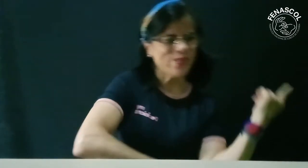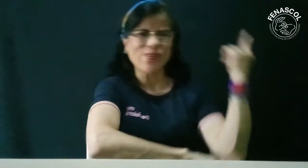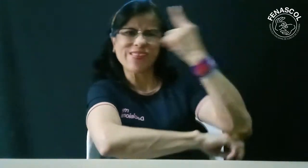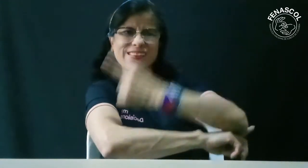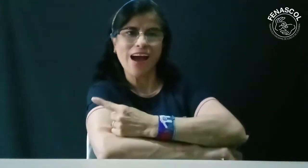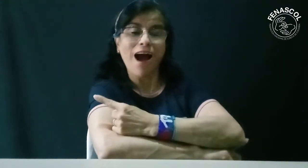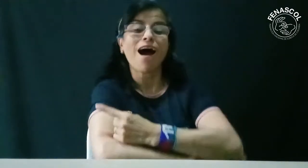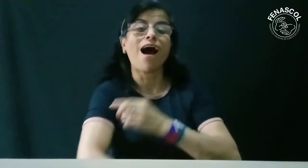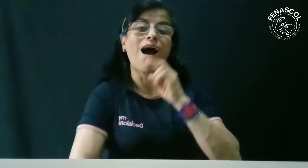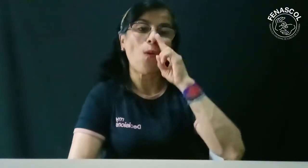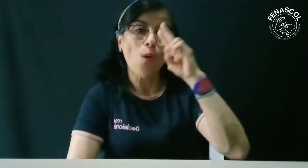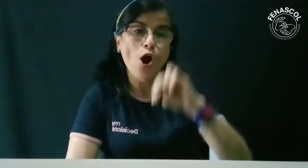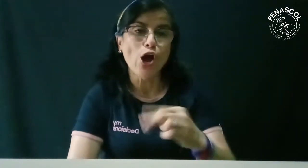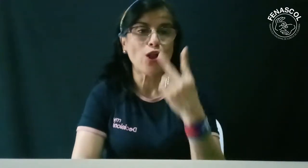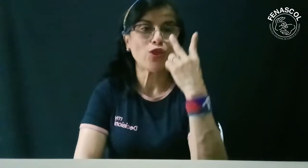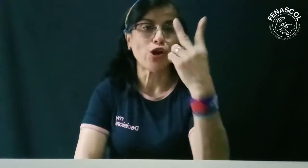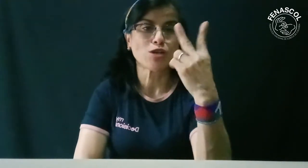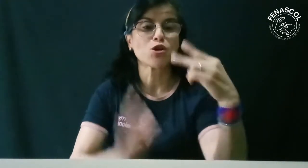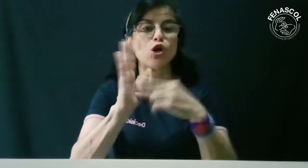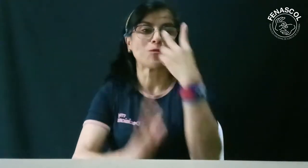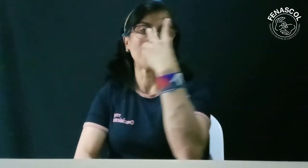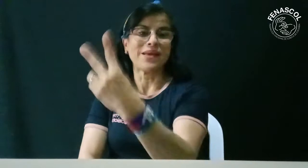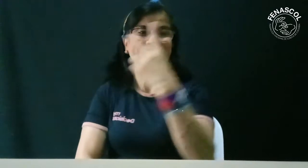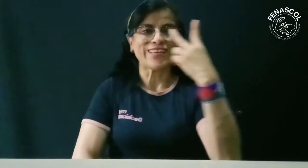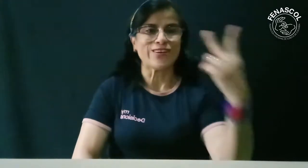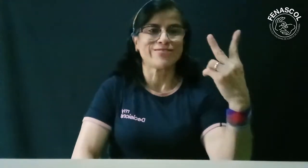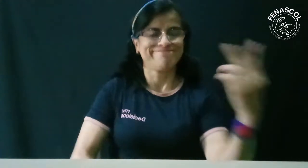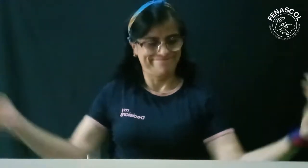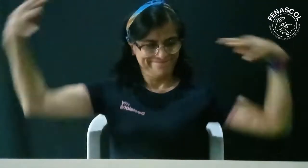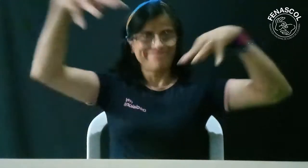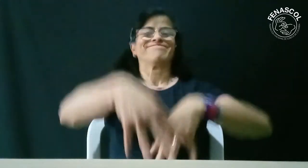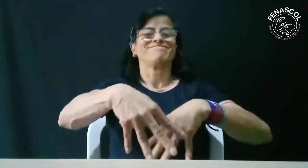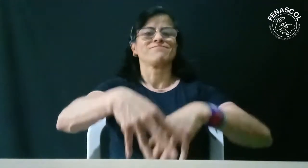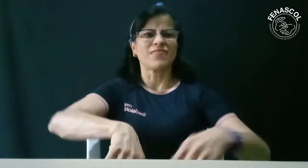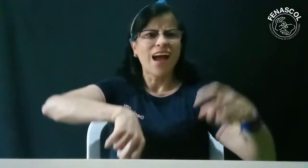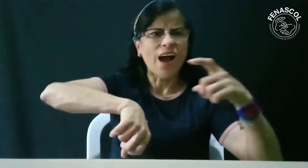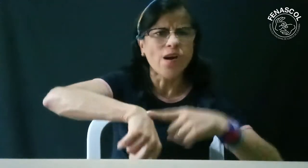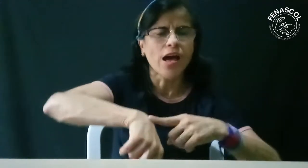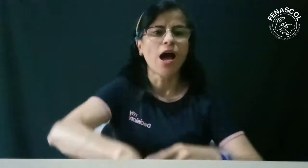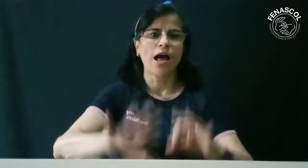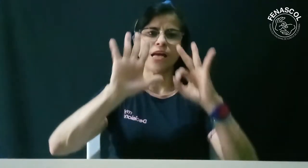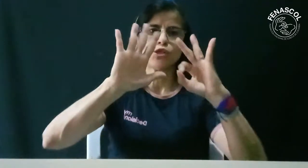La fecha del plantón está para el día 2 de junio de este año, a las 8 de la mañana,